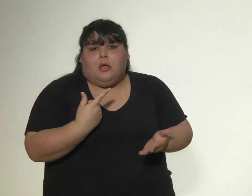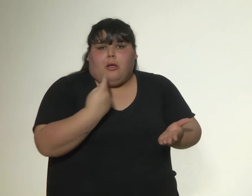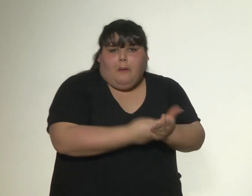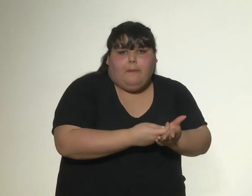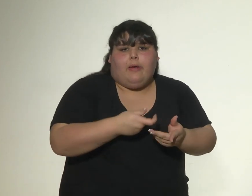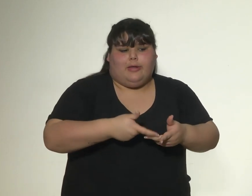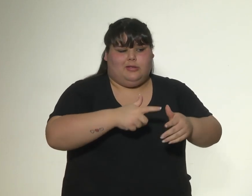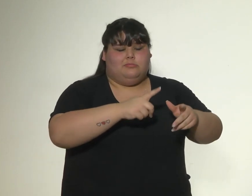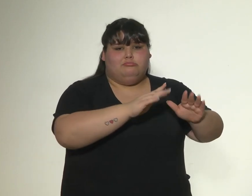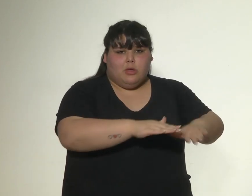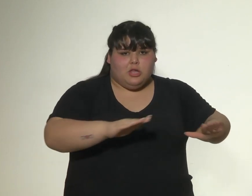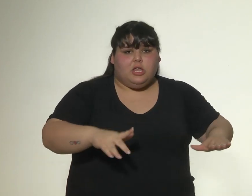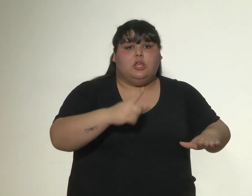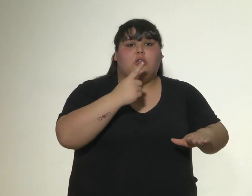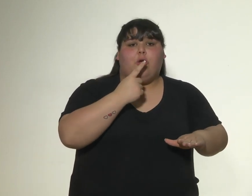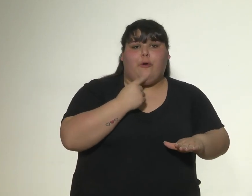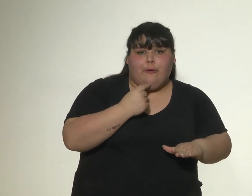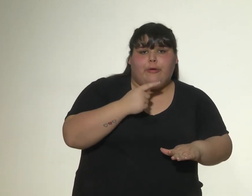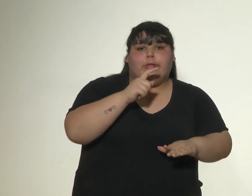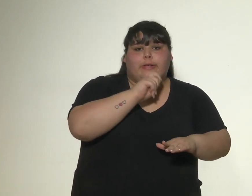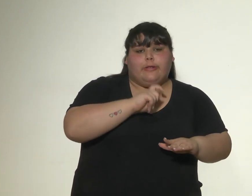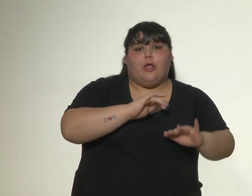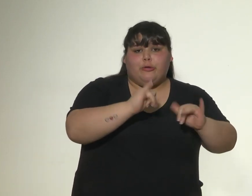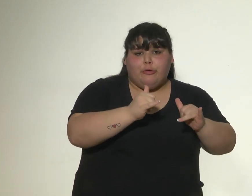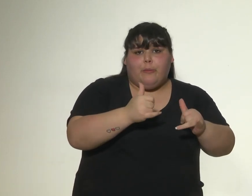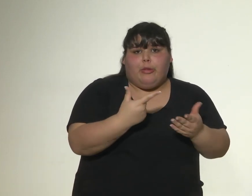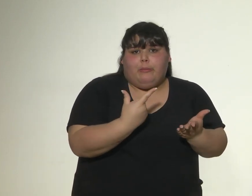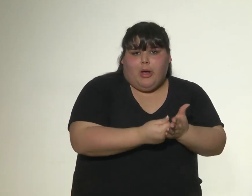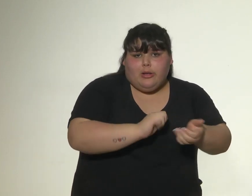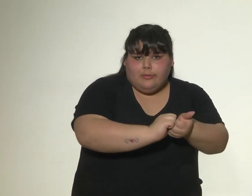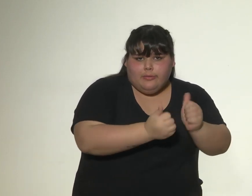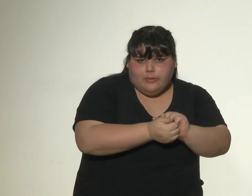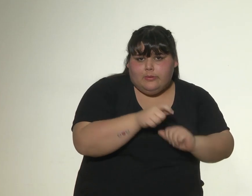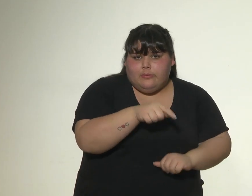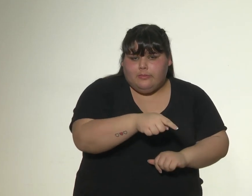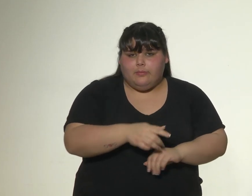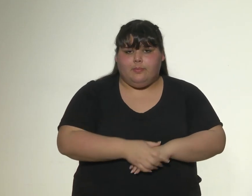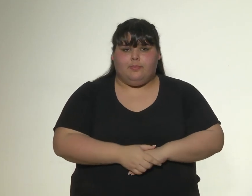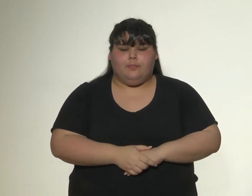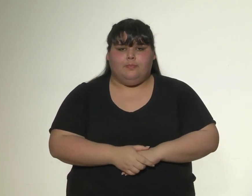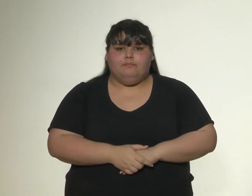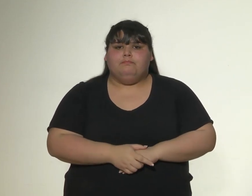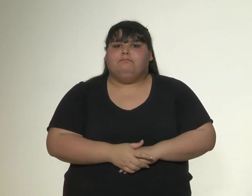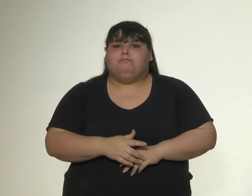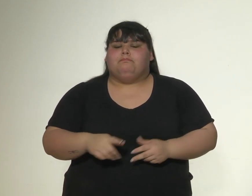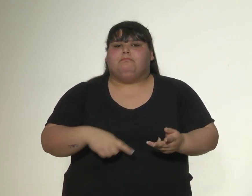pague por tener sexo con niños, niñas y adolescentes. La existencia de